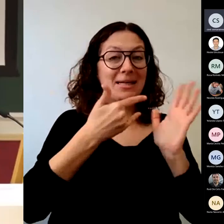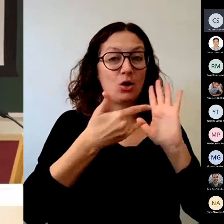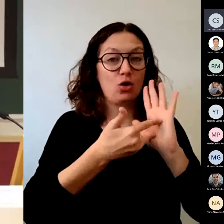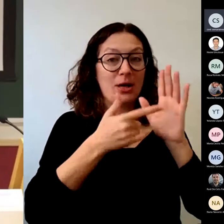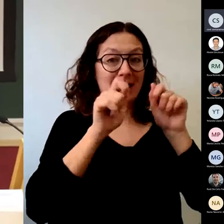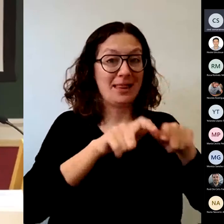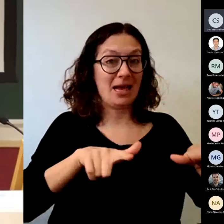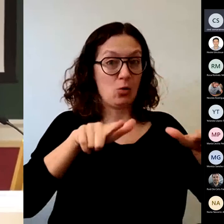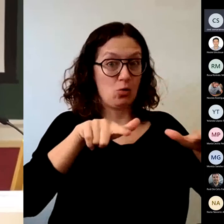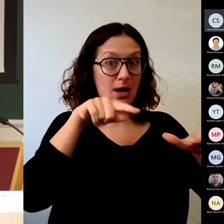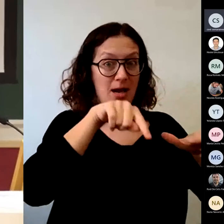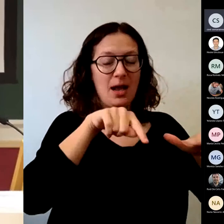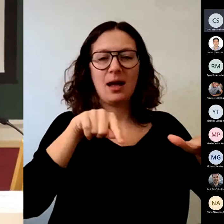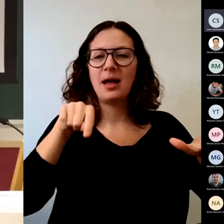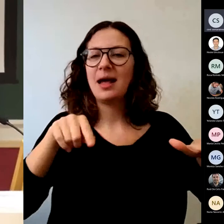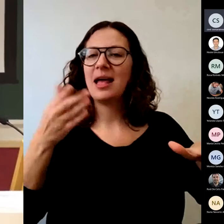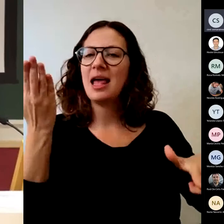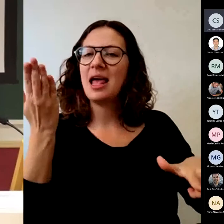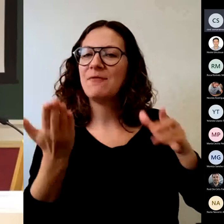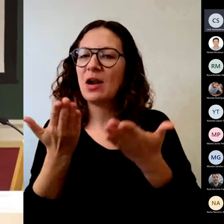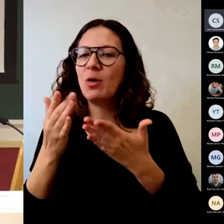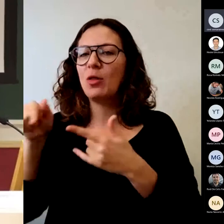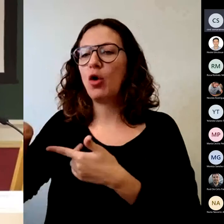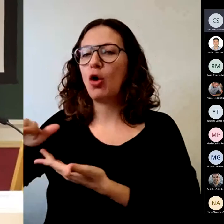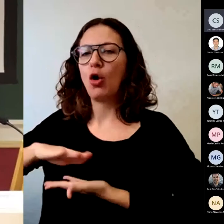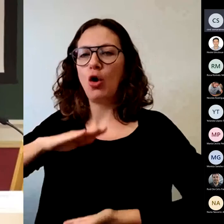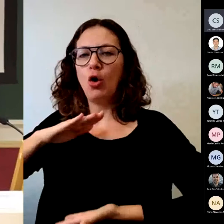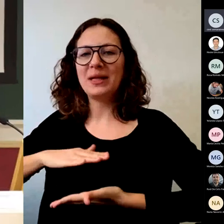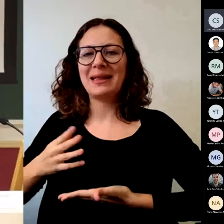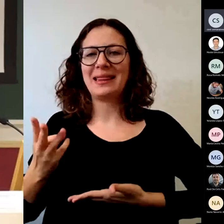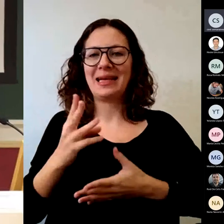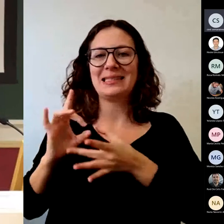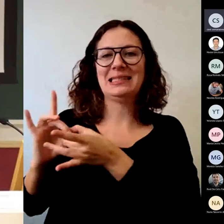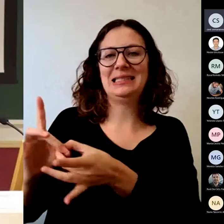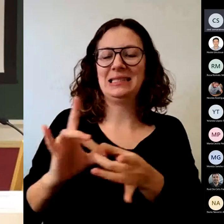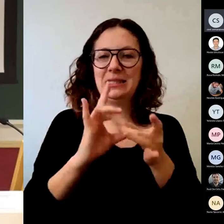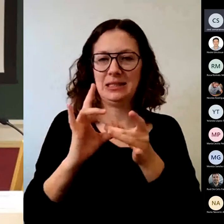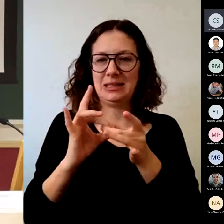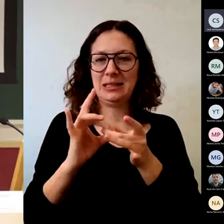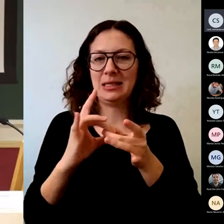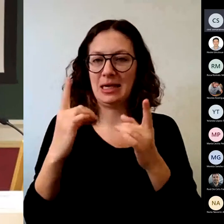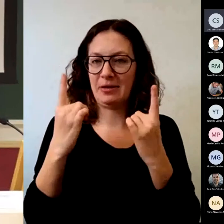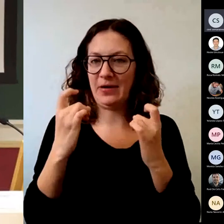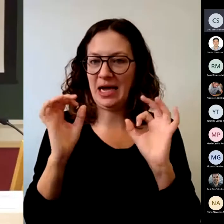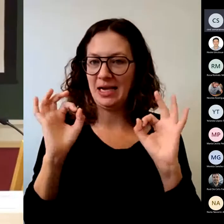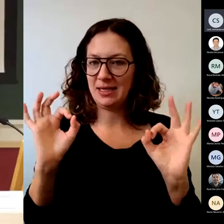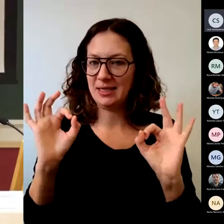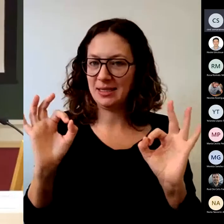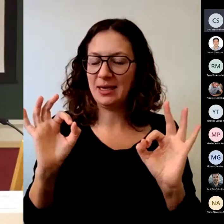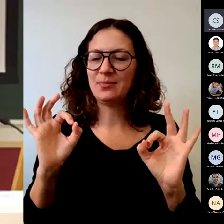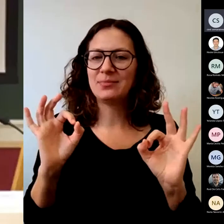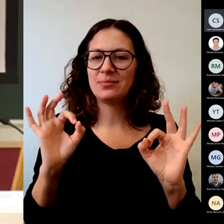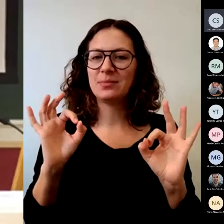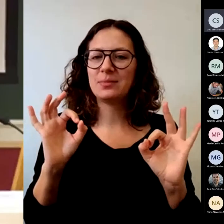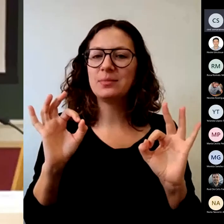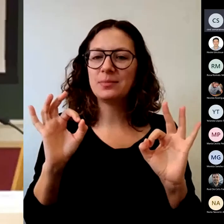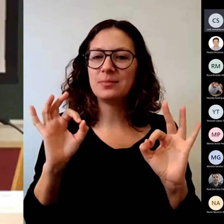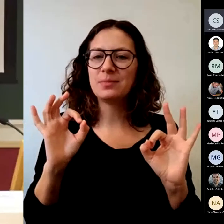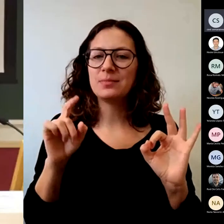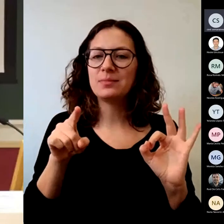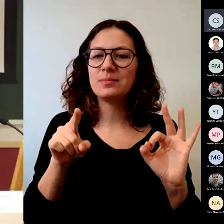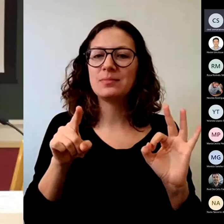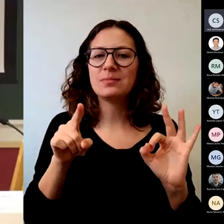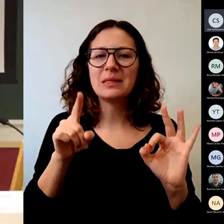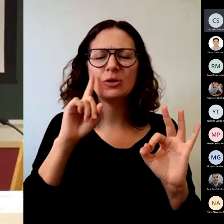se evalúan las competencias. Me parece que queda tan claro que al final voy a hacer una pequeña